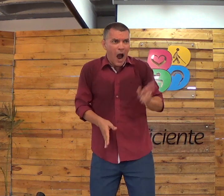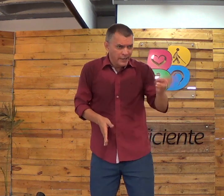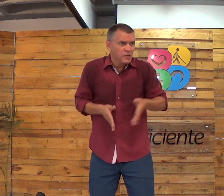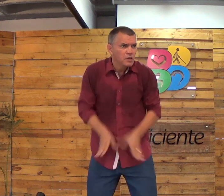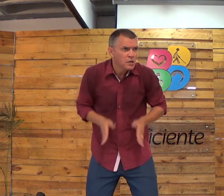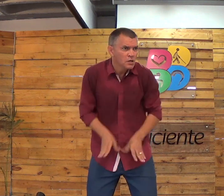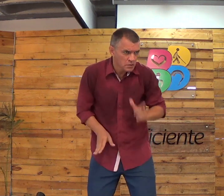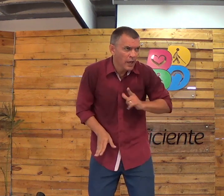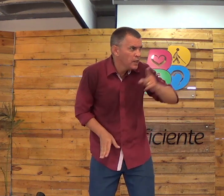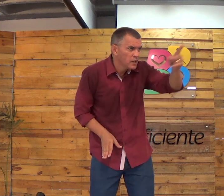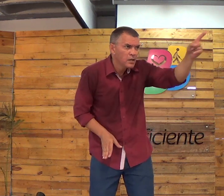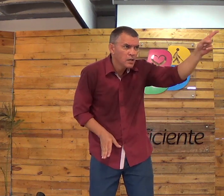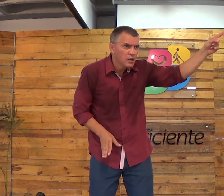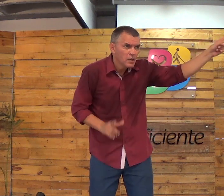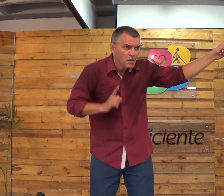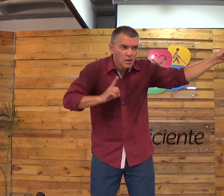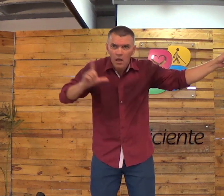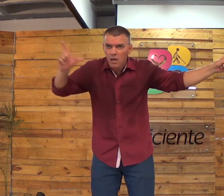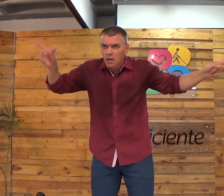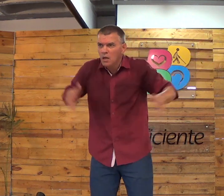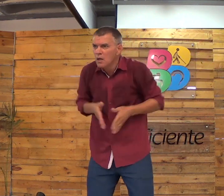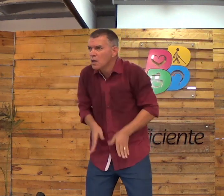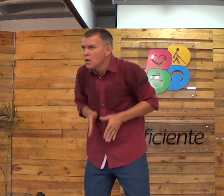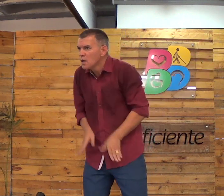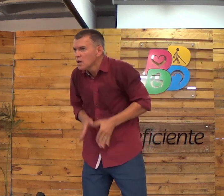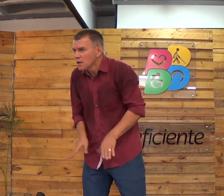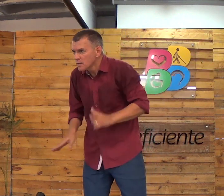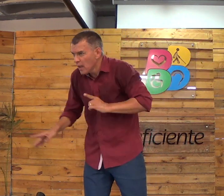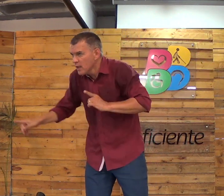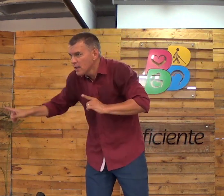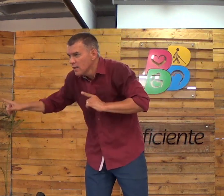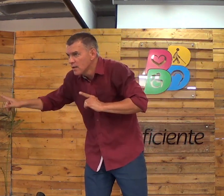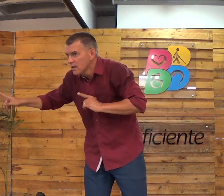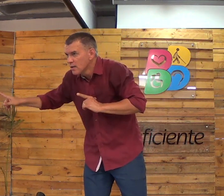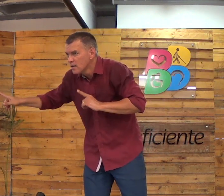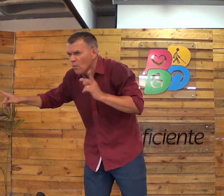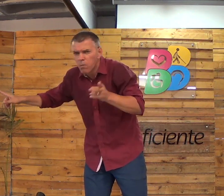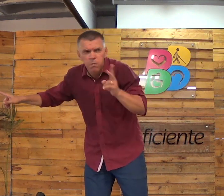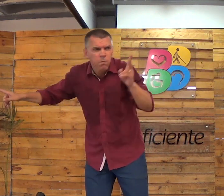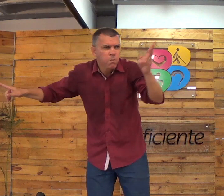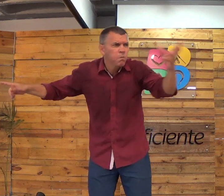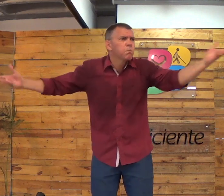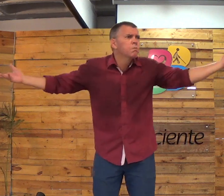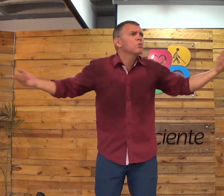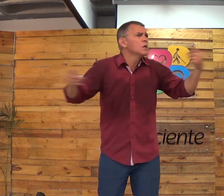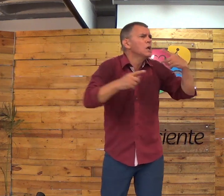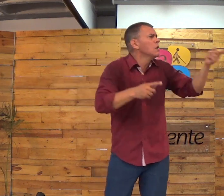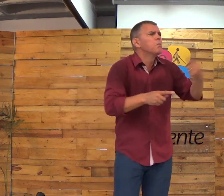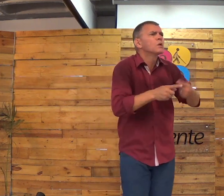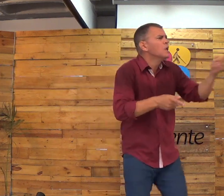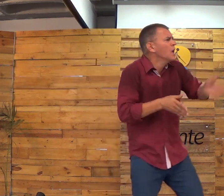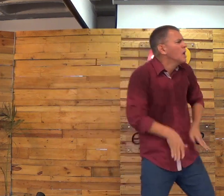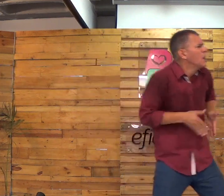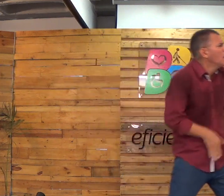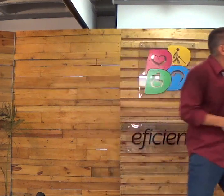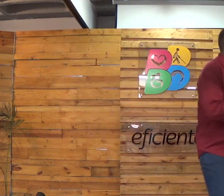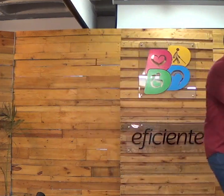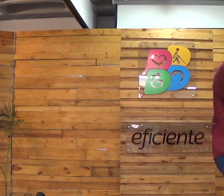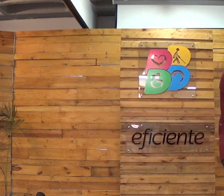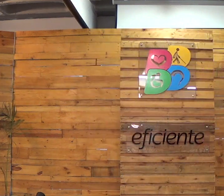Pessoas hoje, nascem, né? Nesse momento, tem crianças que nascentam no mundo todo. Acontece o tempo todo isso. Se não